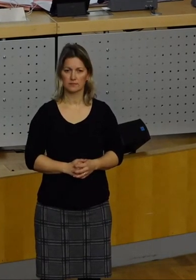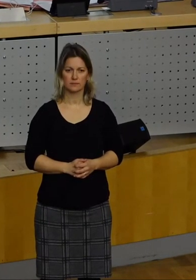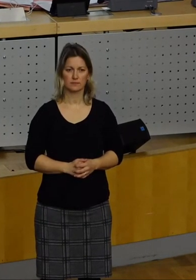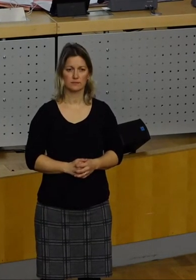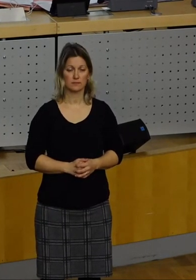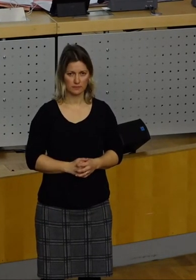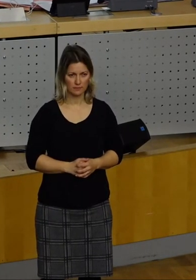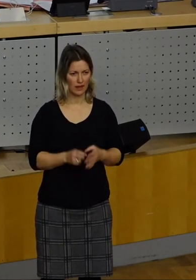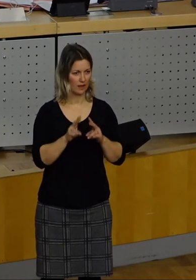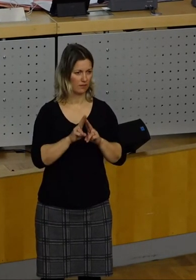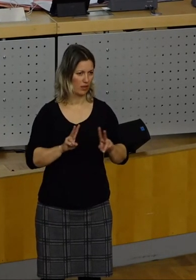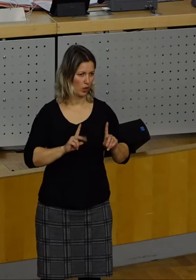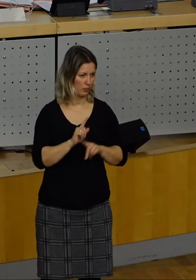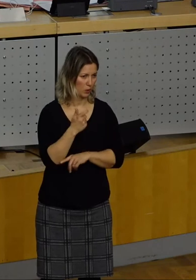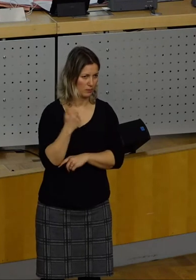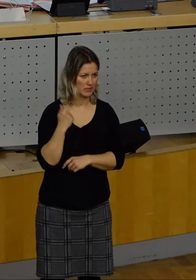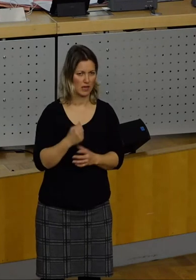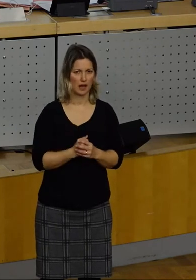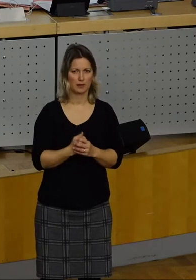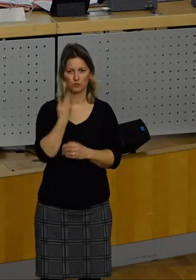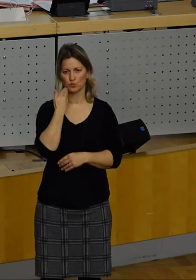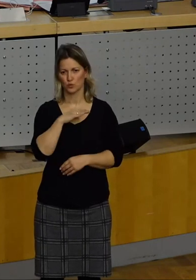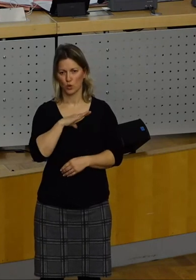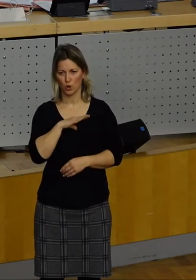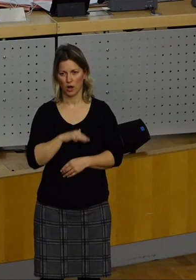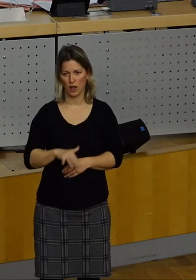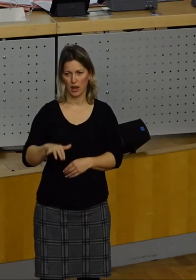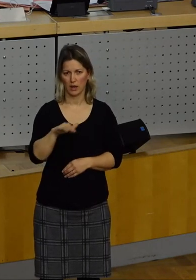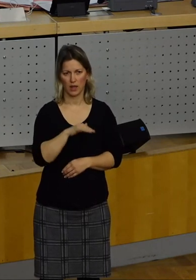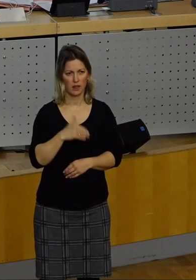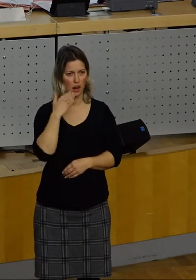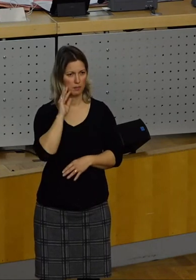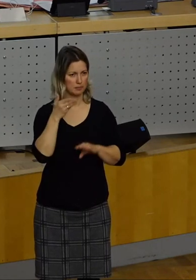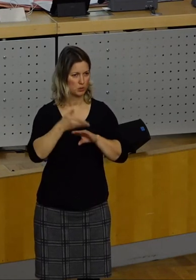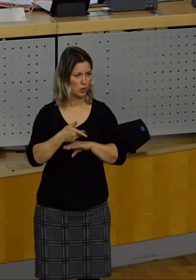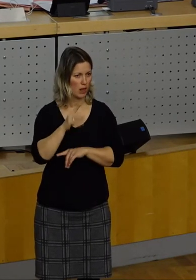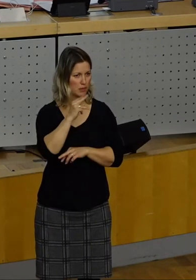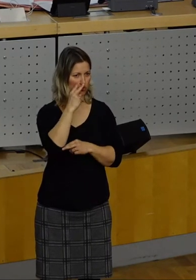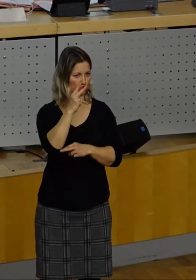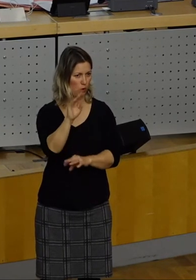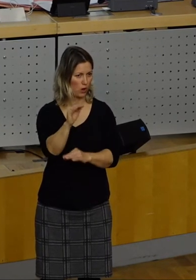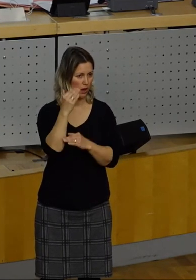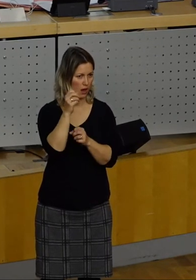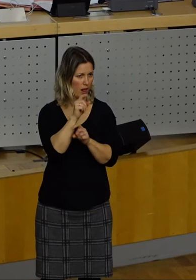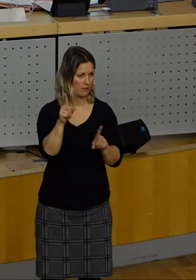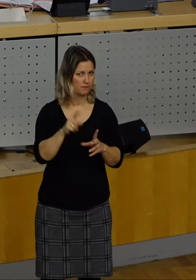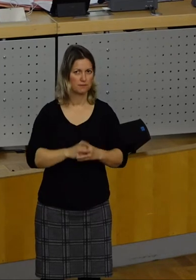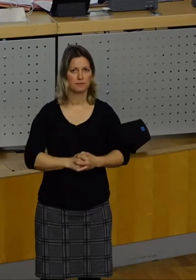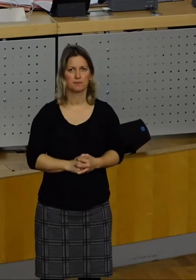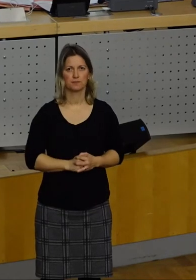Sehr geehrter Herr Oberbürgermeister, liebe Kolleginnen und Kollegen, liebe Besucher, liebe Zuschauerinnen zu Hause.